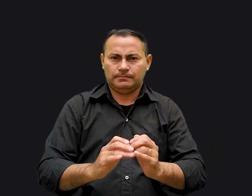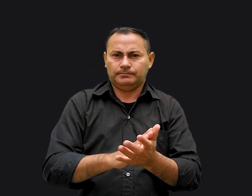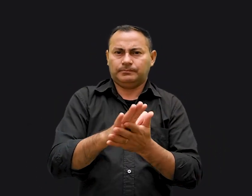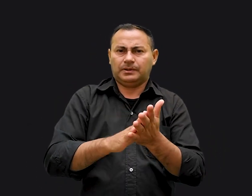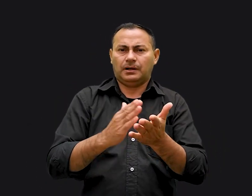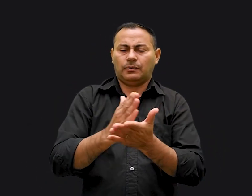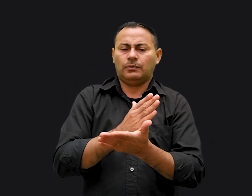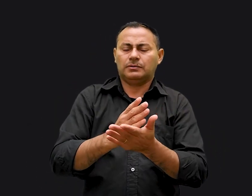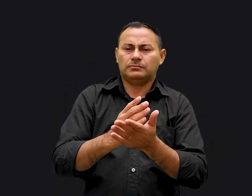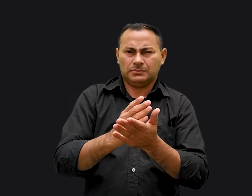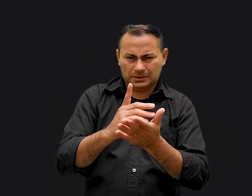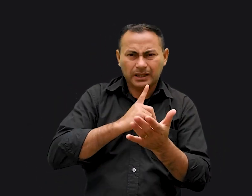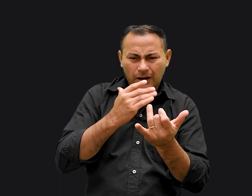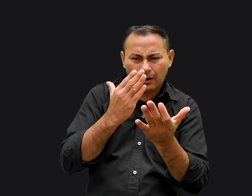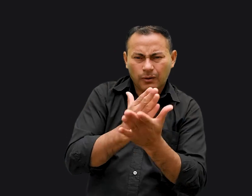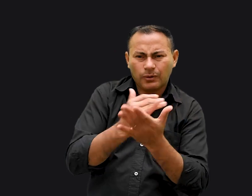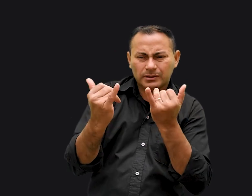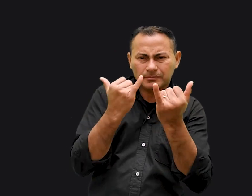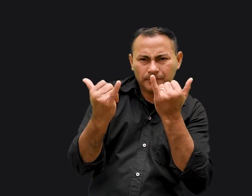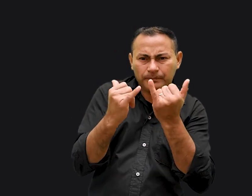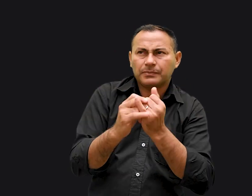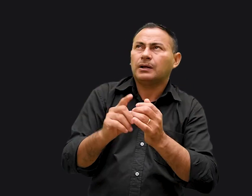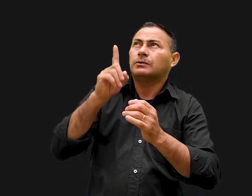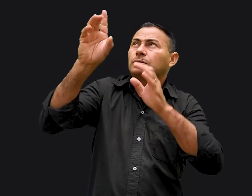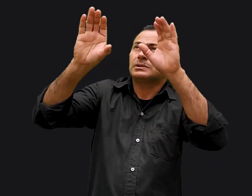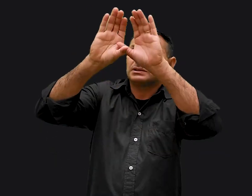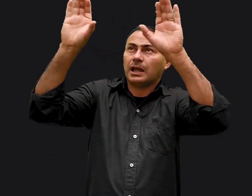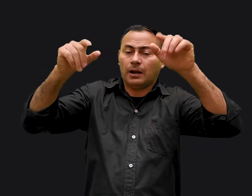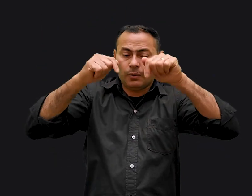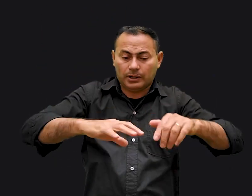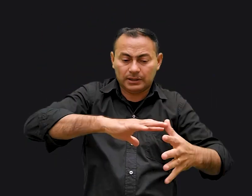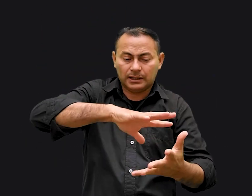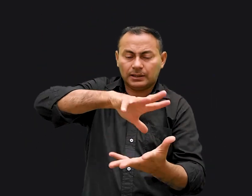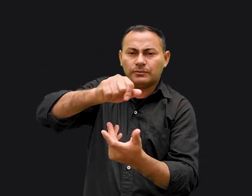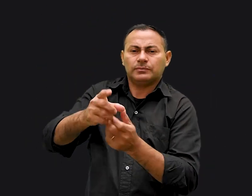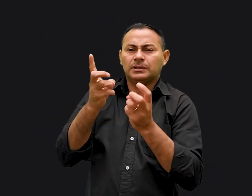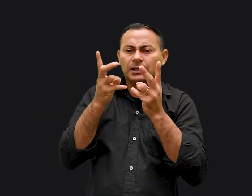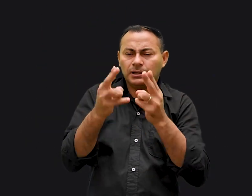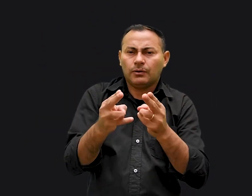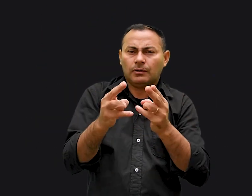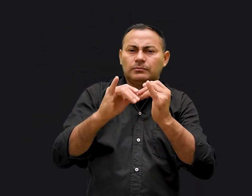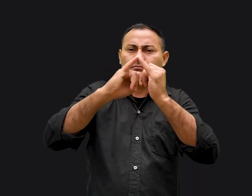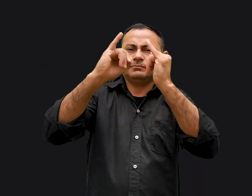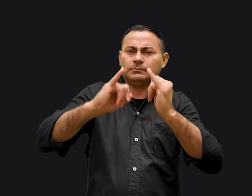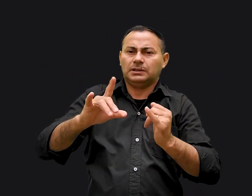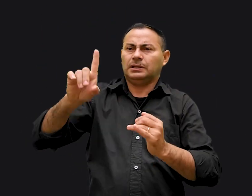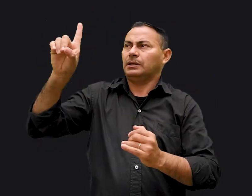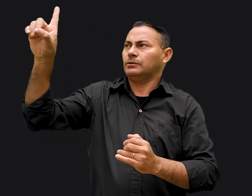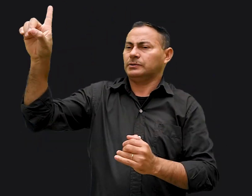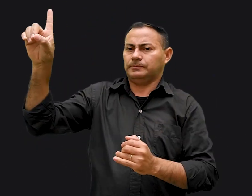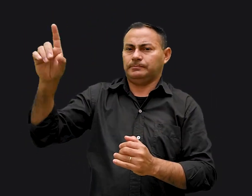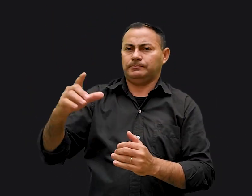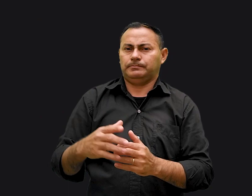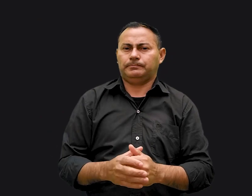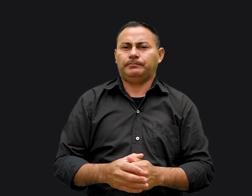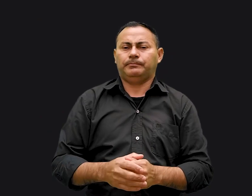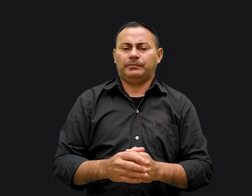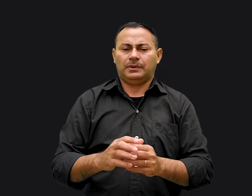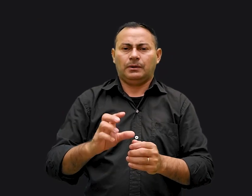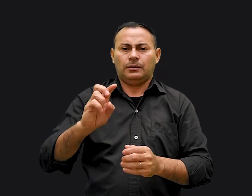nem alguma semelhança do que há em cima nos céus ou na terra, que seja como imagem de Deus. A aplicação